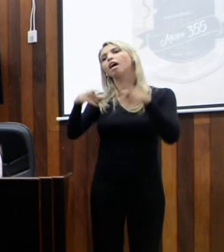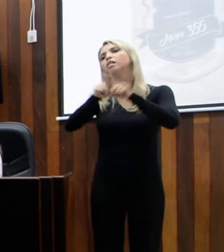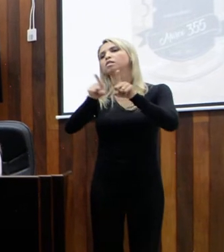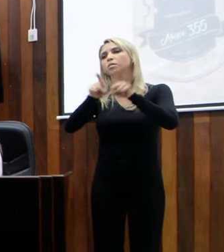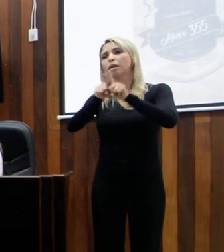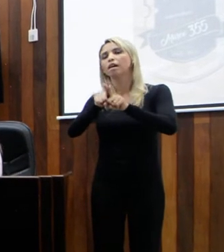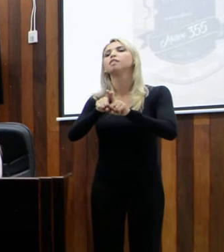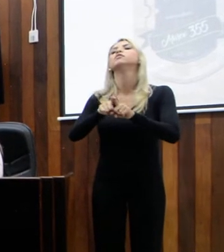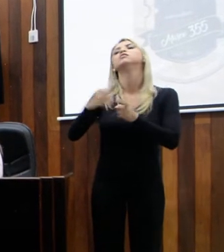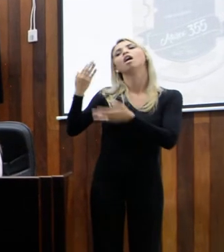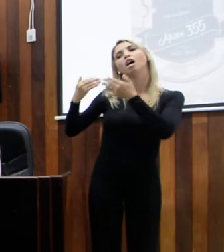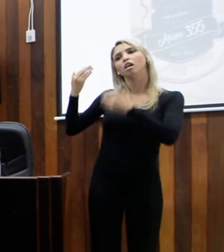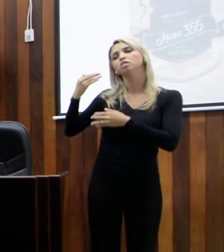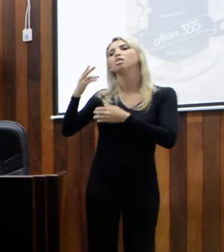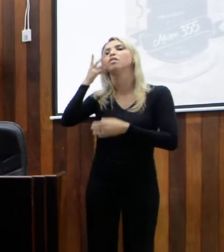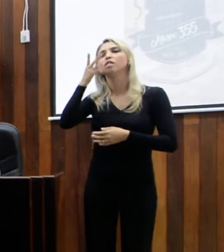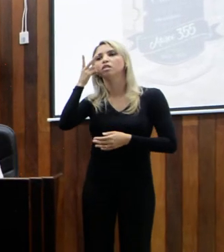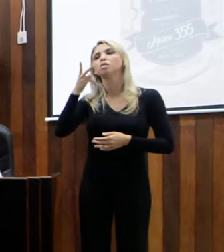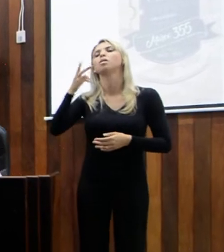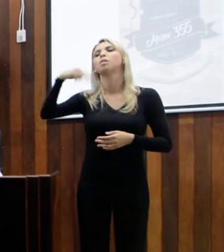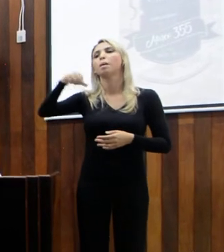Marcio Corrênt. Então, TIC, a palavra é sua.